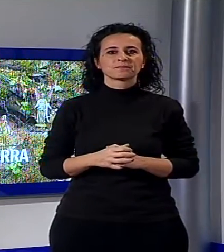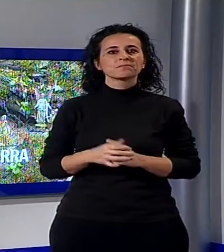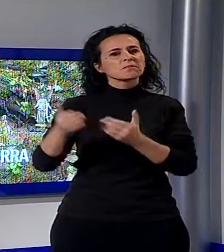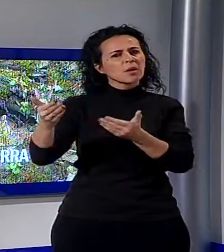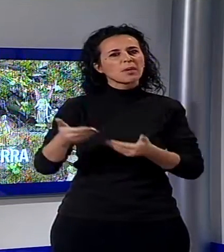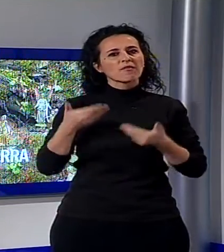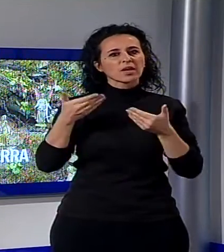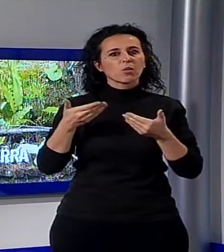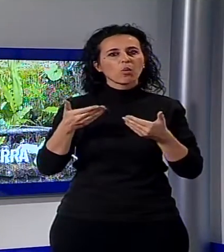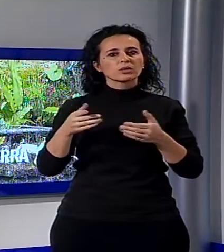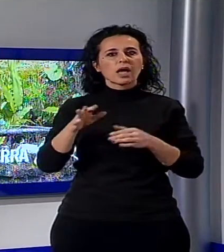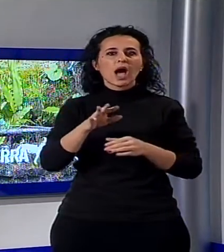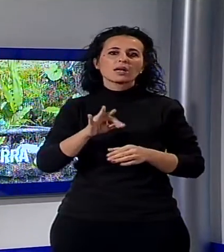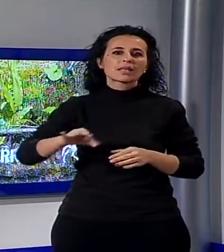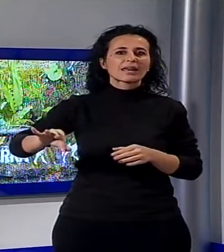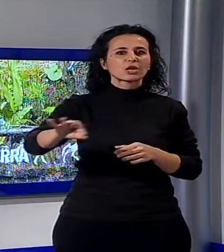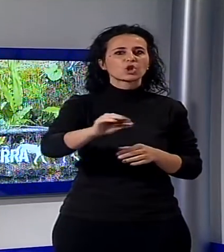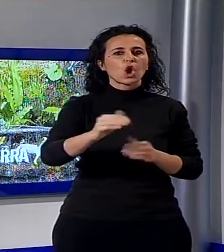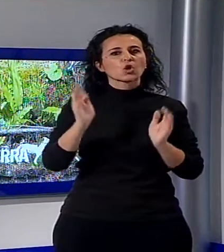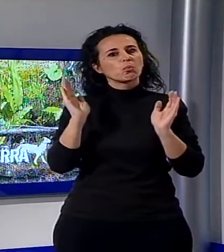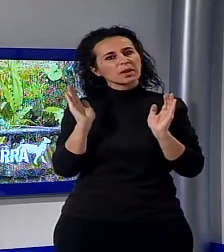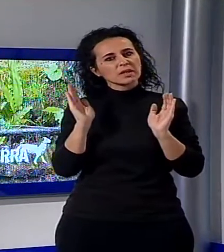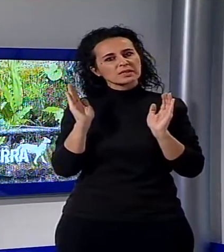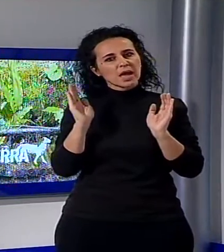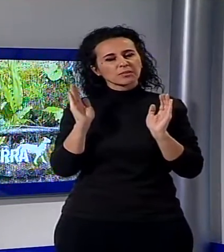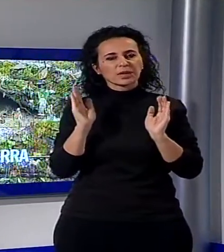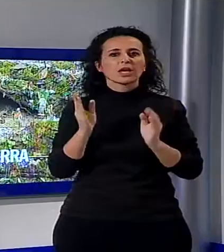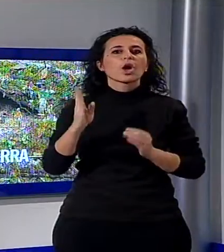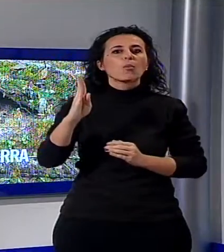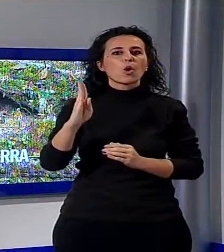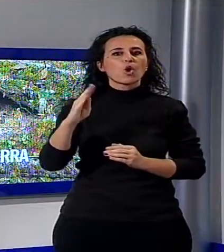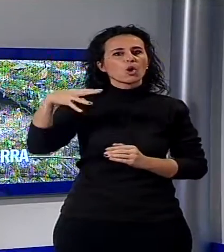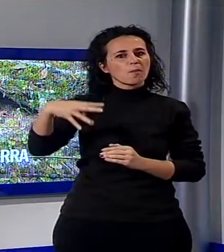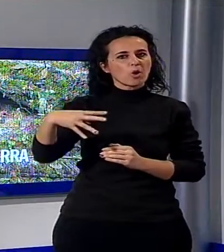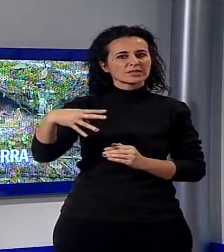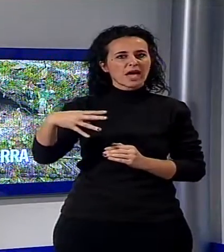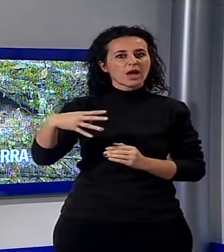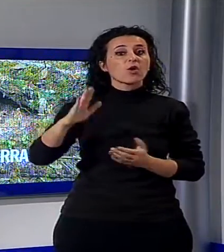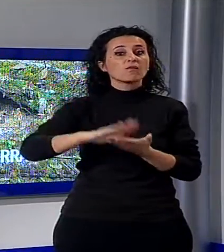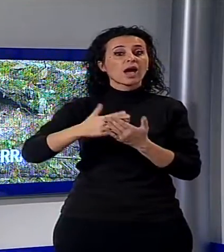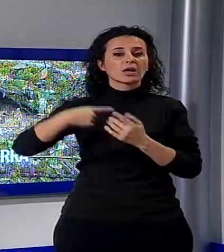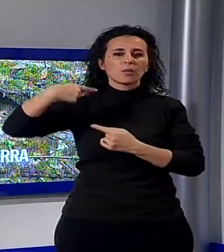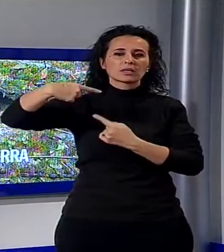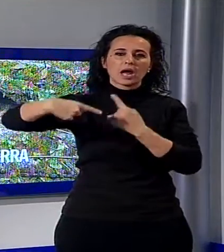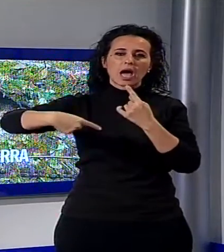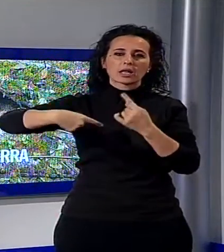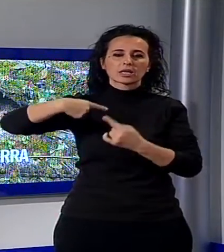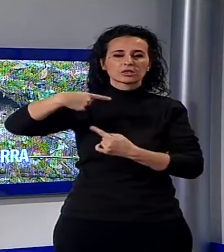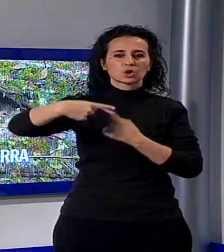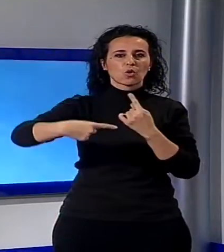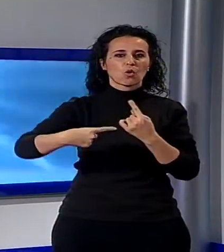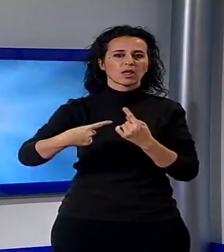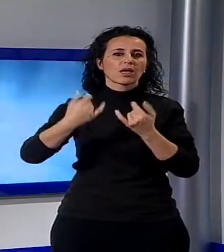nella terra dei presepi, Borgamozzano si conferma uno dei comuni in cui la tradizione della natività non tramonta mai.